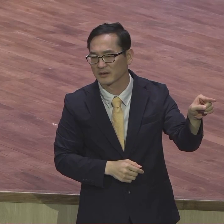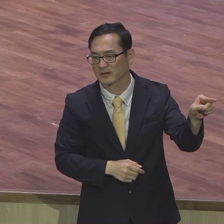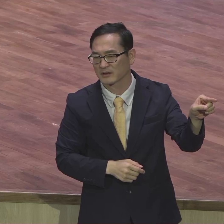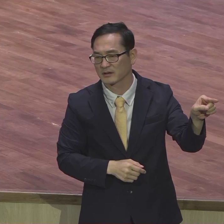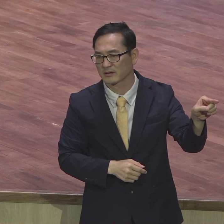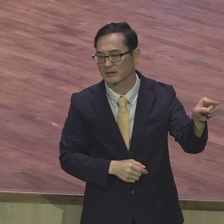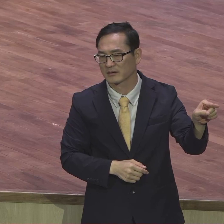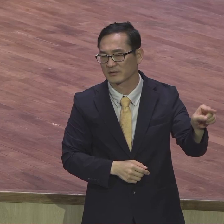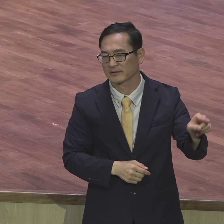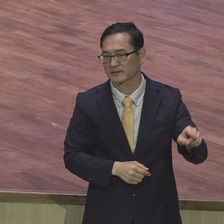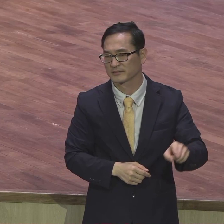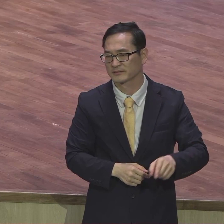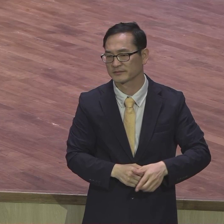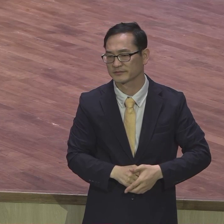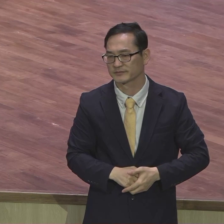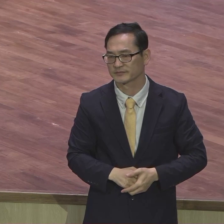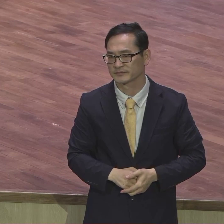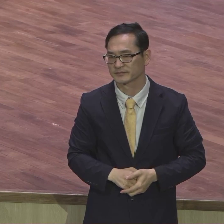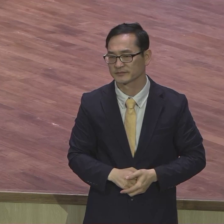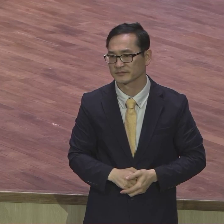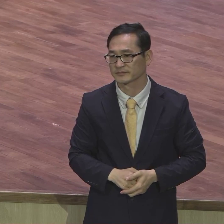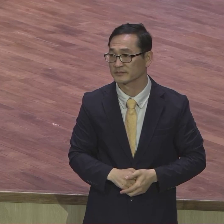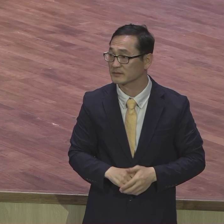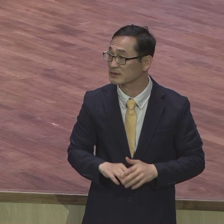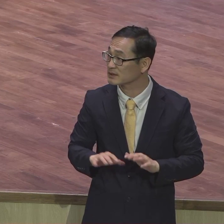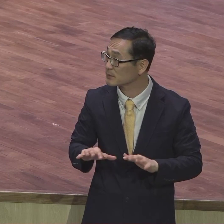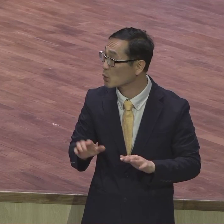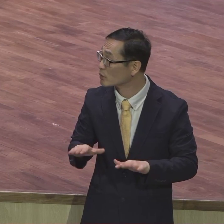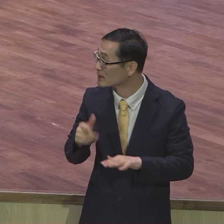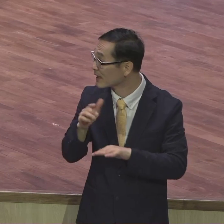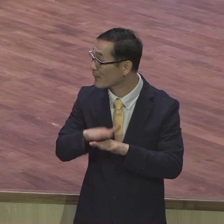양천을 국회의원이 와 계신다는데 누군지 모르겠어요